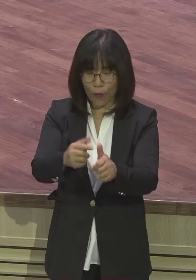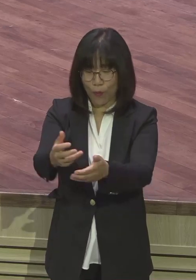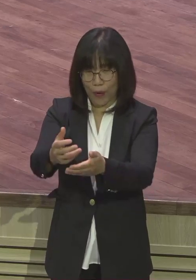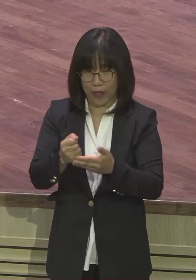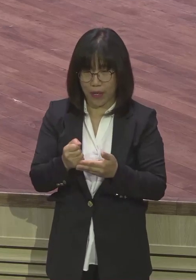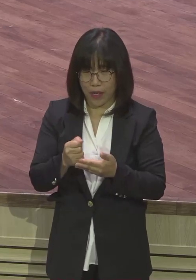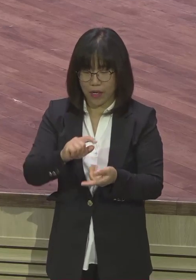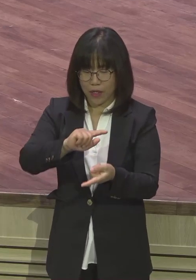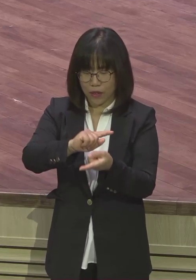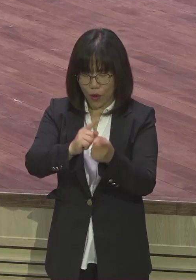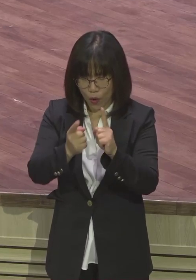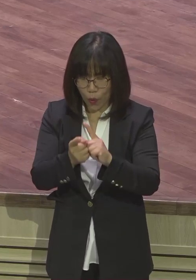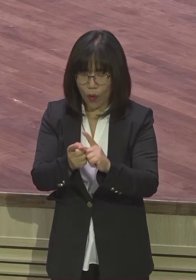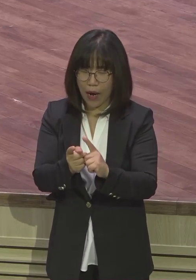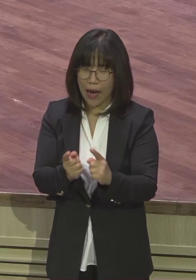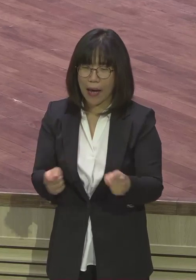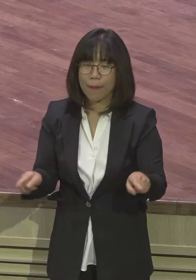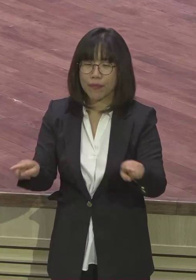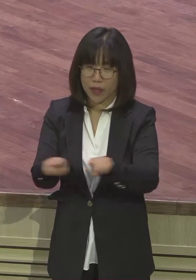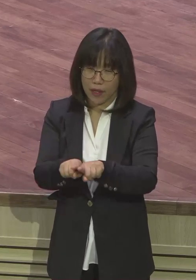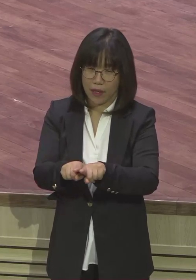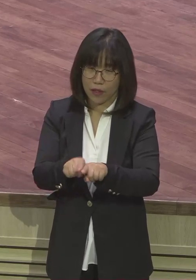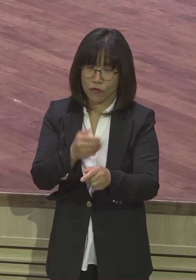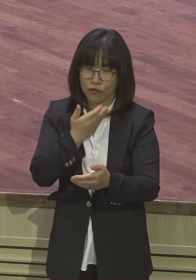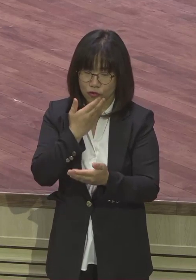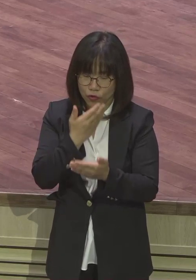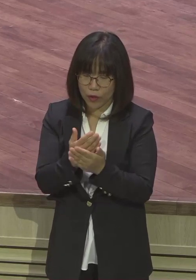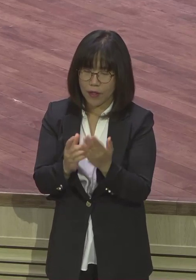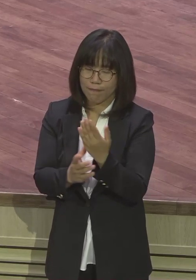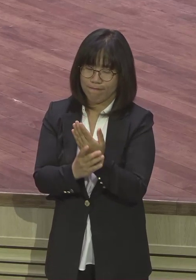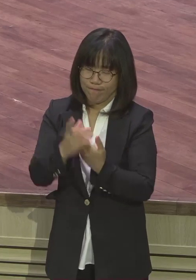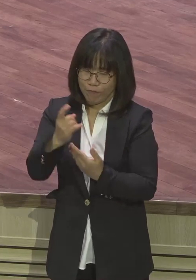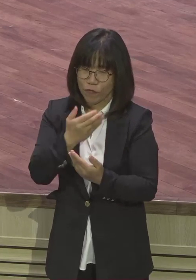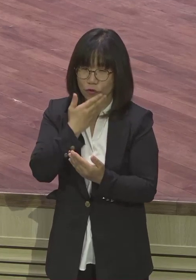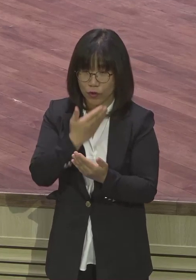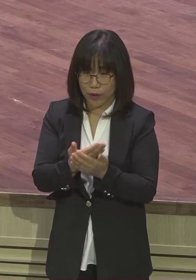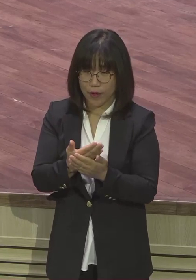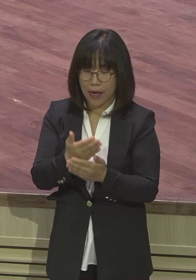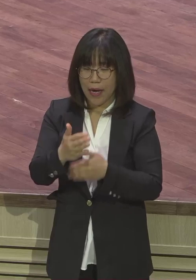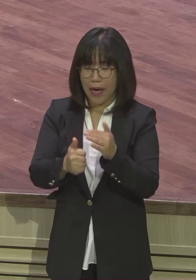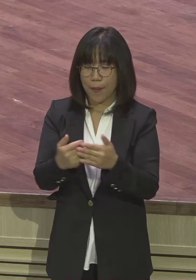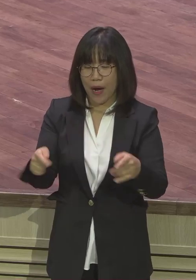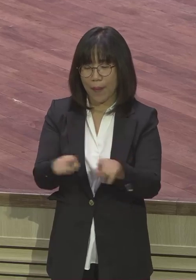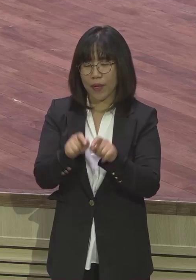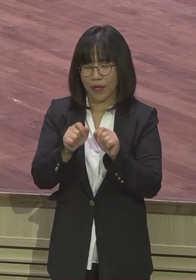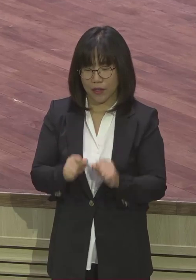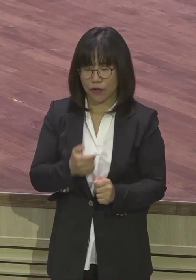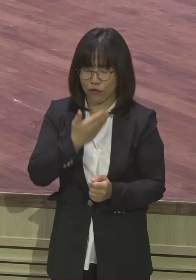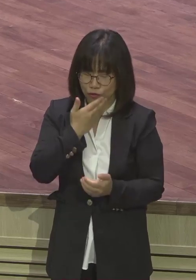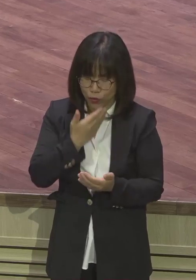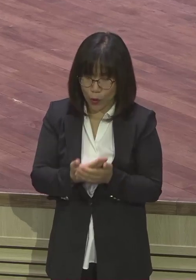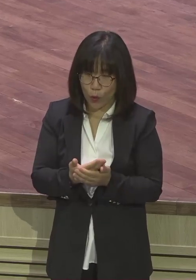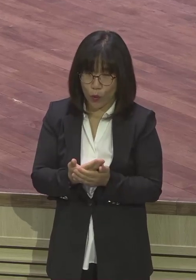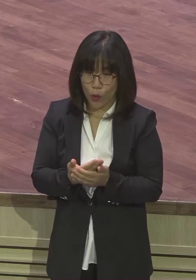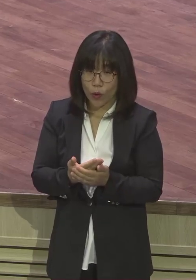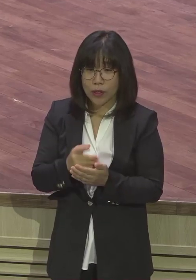그리고 인마누엘입니다. 그리고 원리스. 이